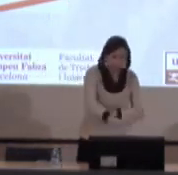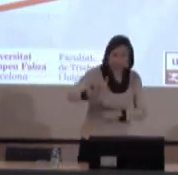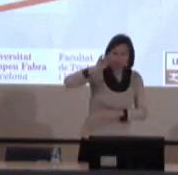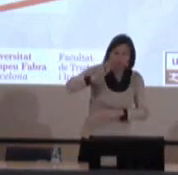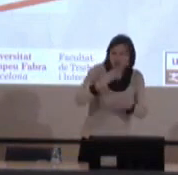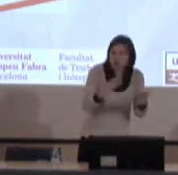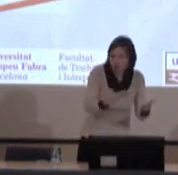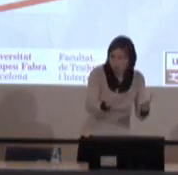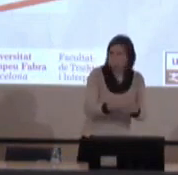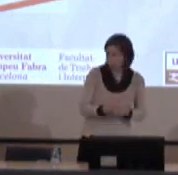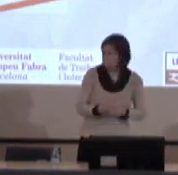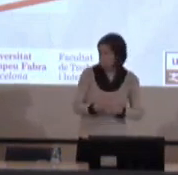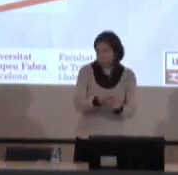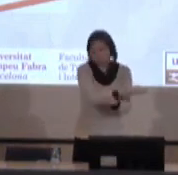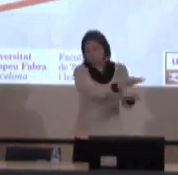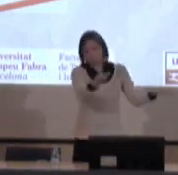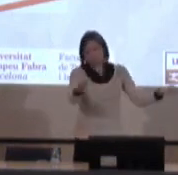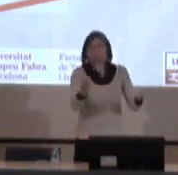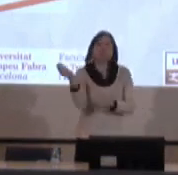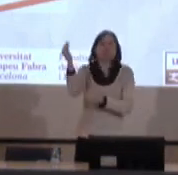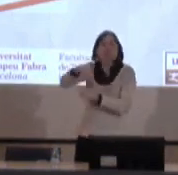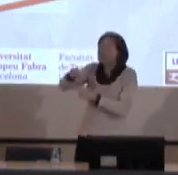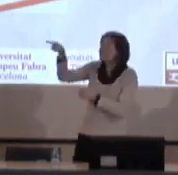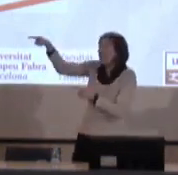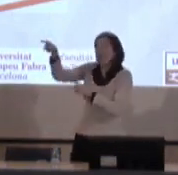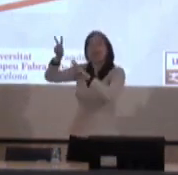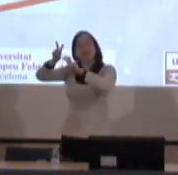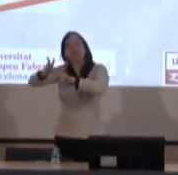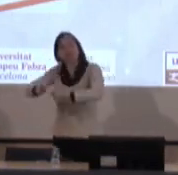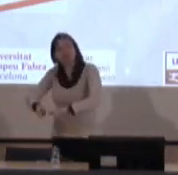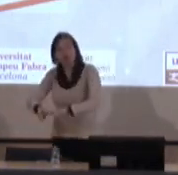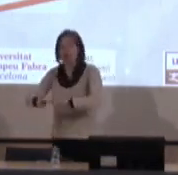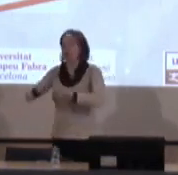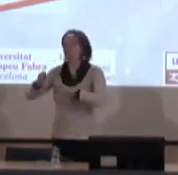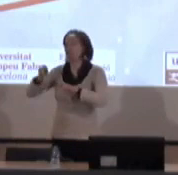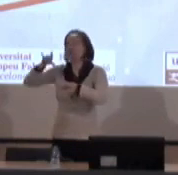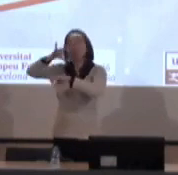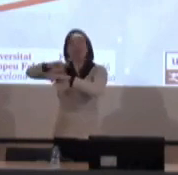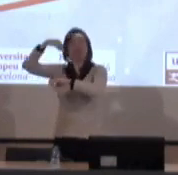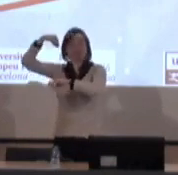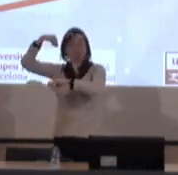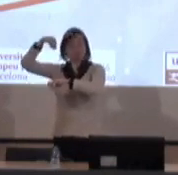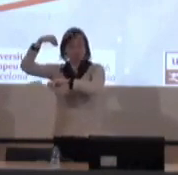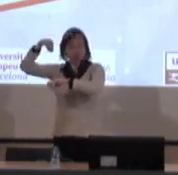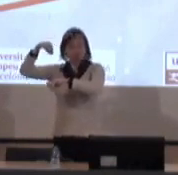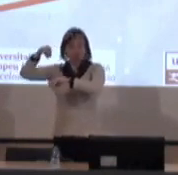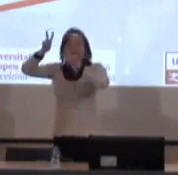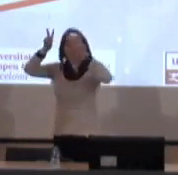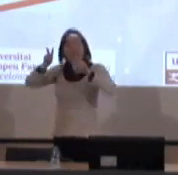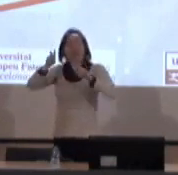Hem dedicat a la docència i al treball amb alumnes sords.